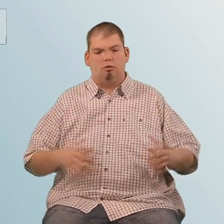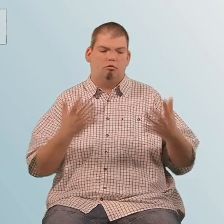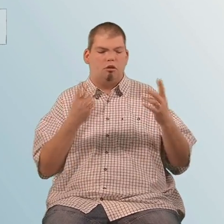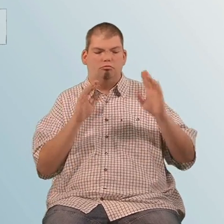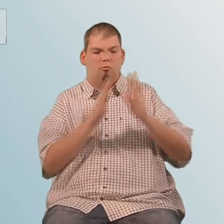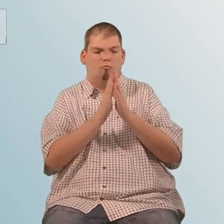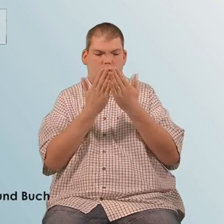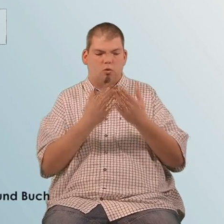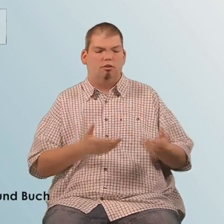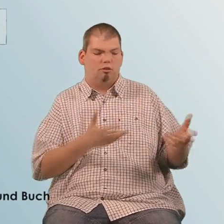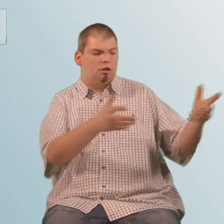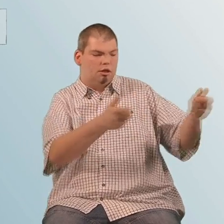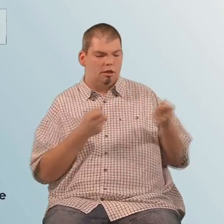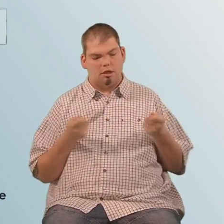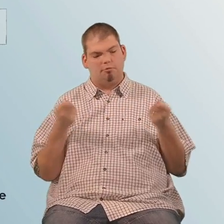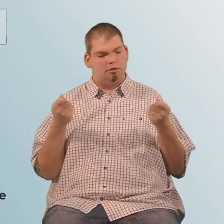und steigt Sandkleidung und Buch in die volle Wanne.